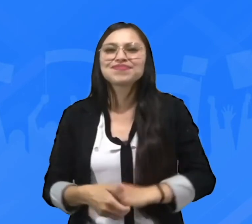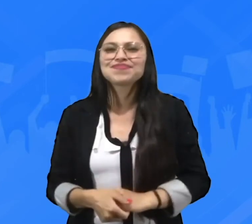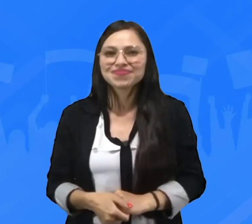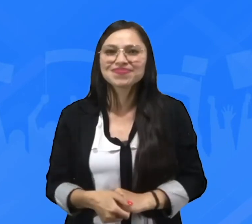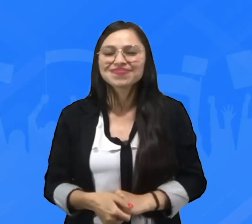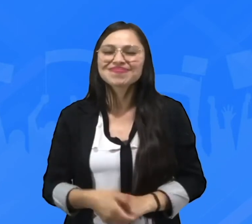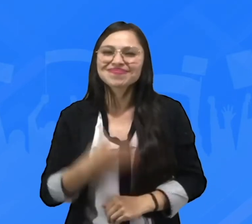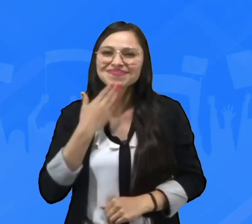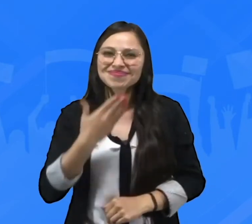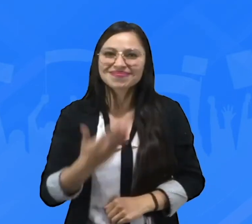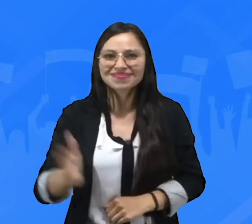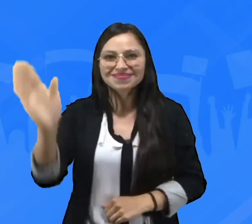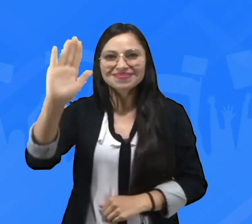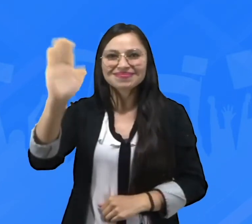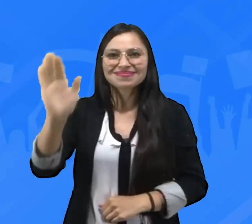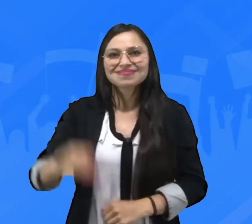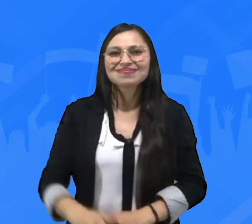Muchas gracias y hasta pronto.